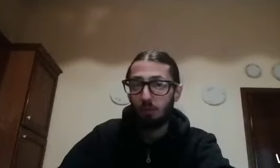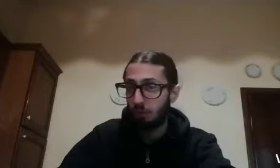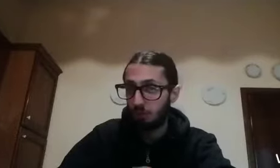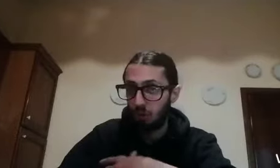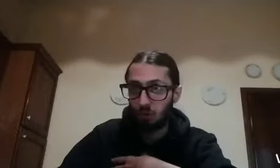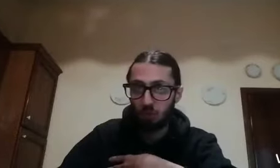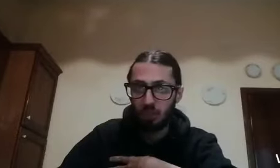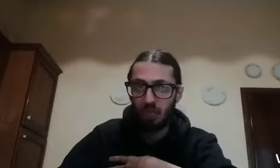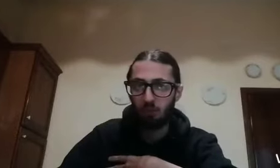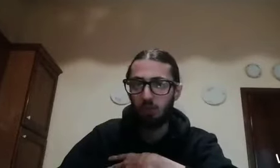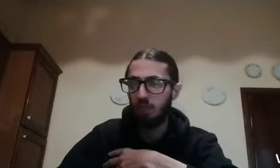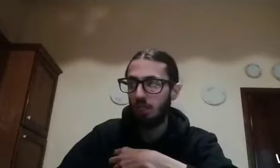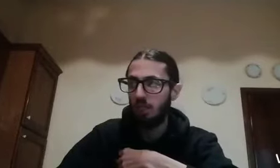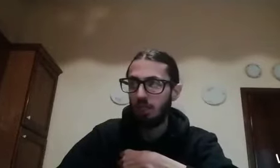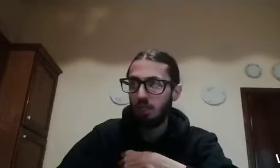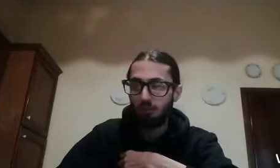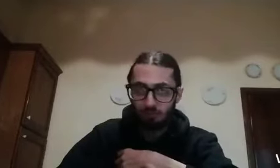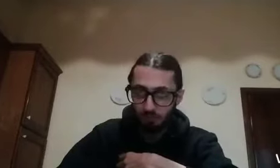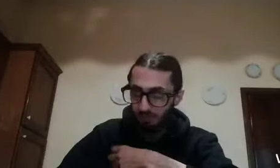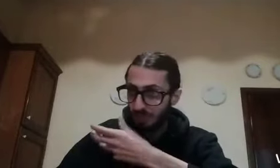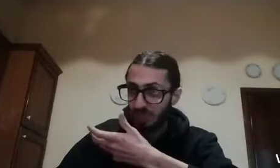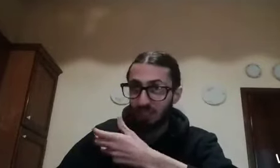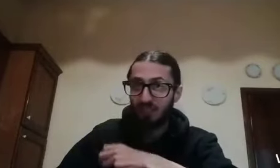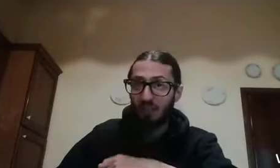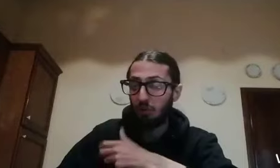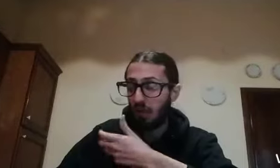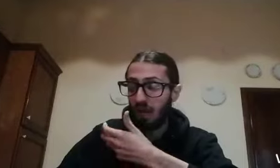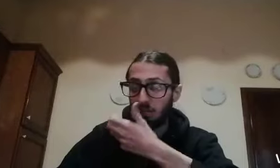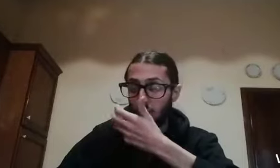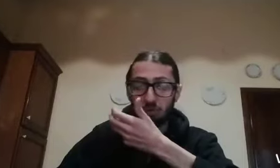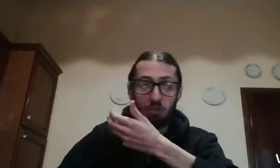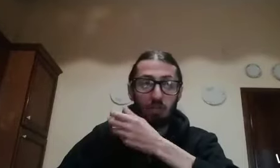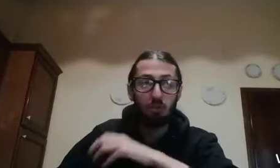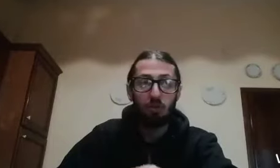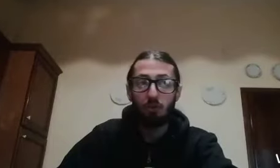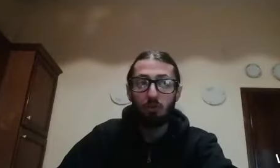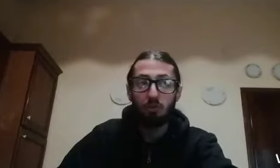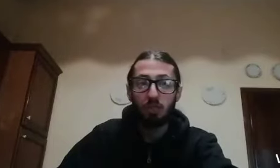per questo io ho dichiarato di essere stato tra l'altro costretto a fare questo video